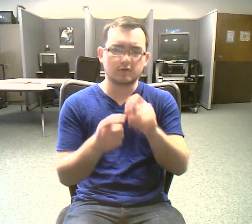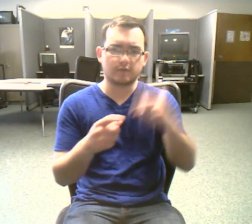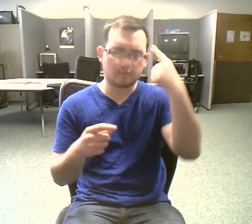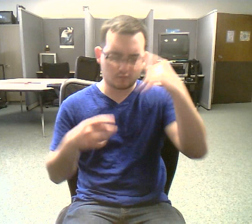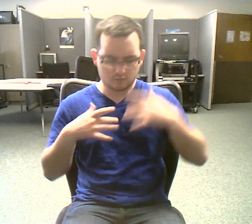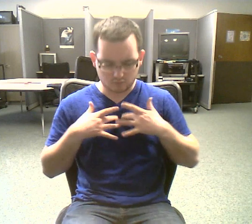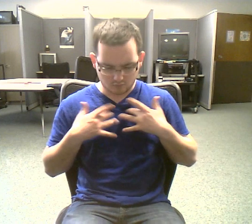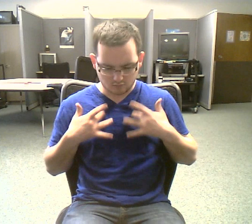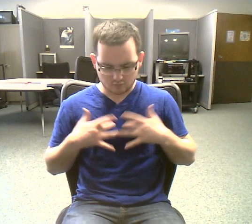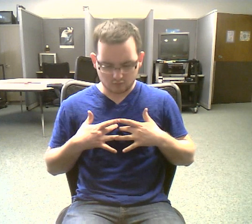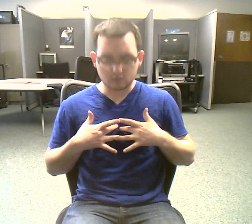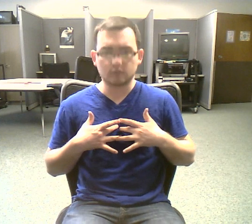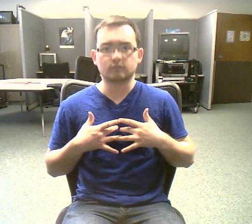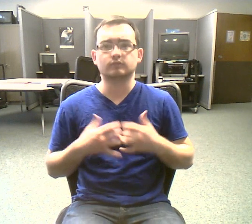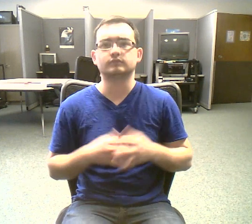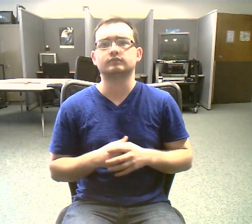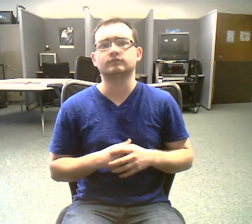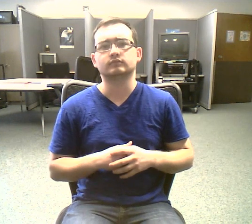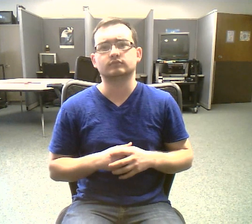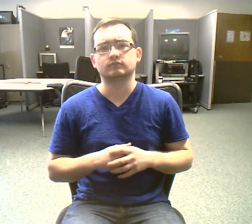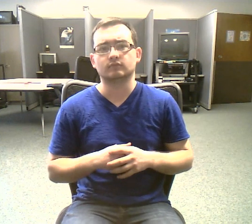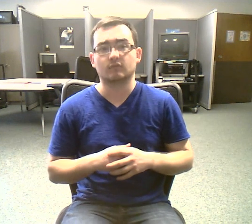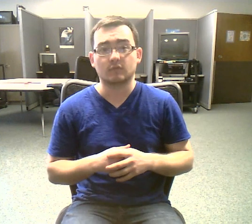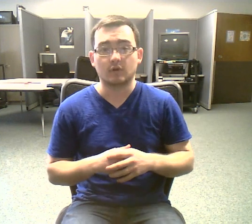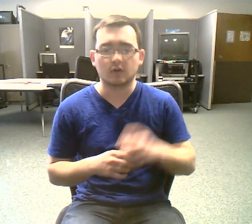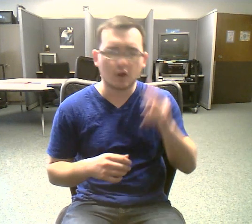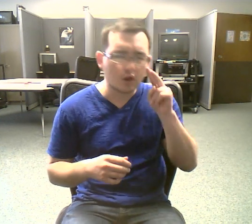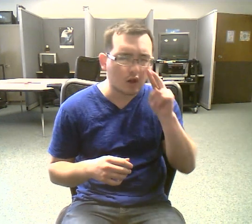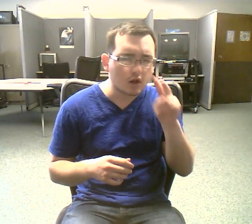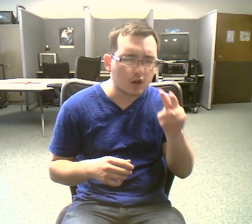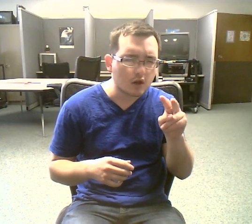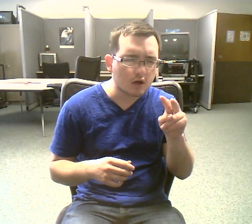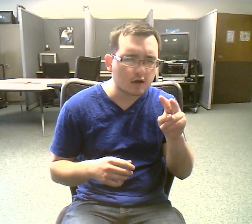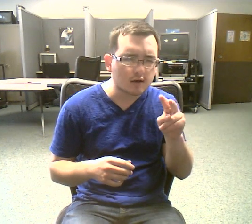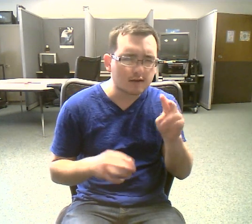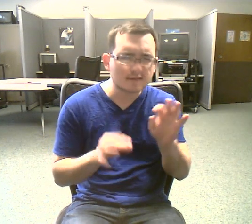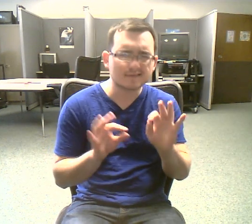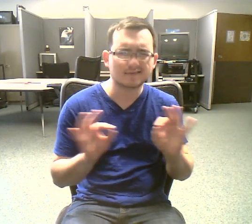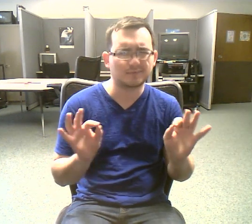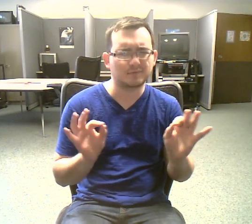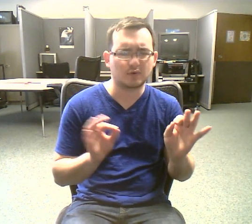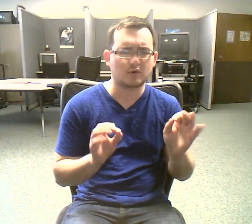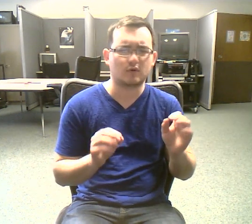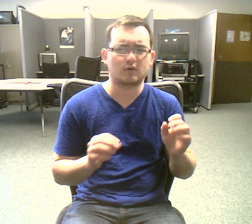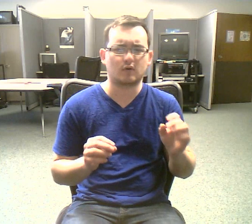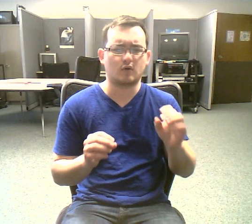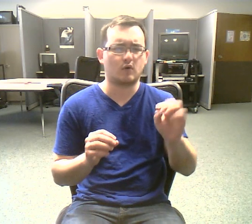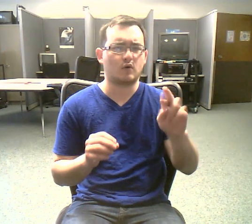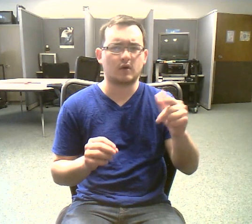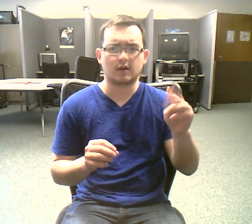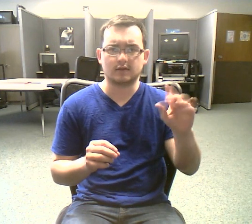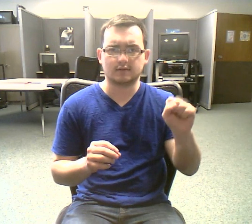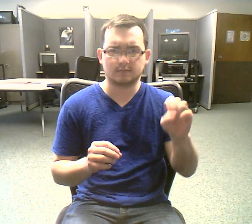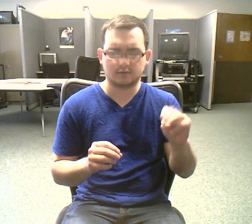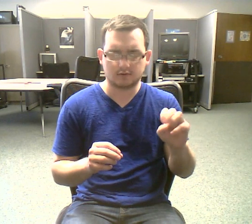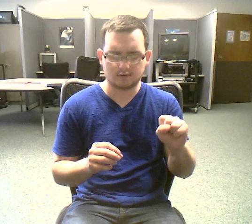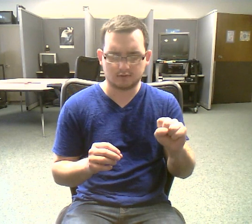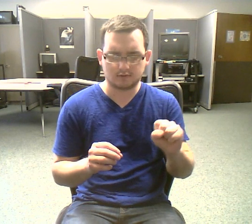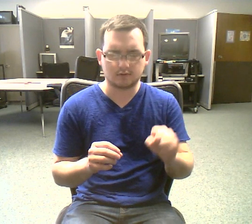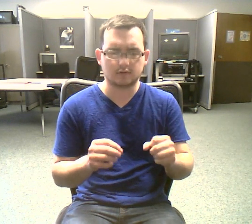If you look at very simple organisms, you may discover cells that have no defined nucleus. Or there might be